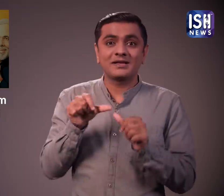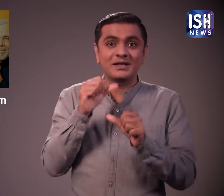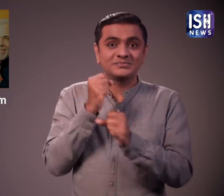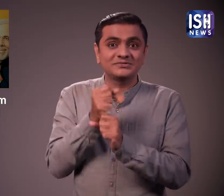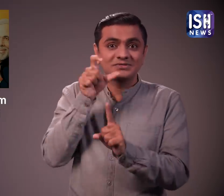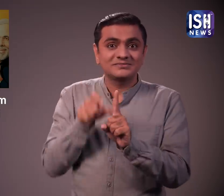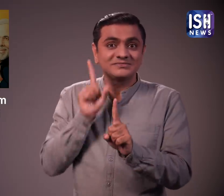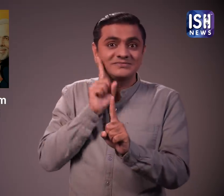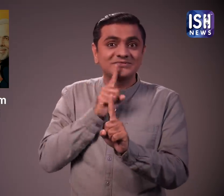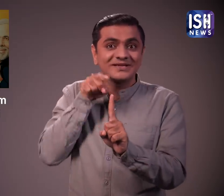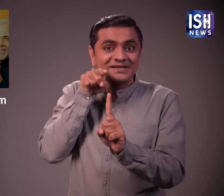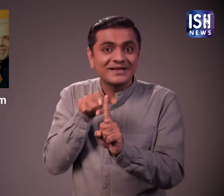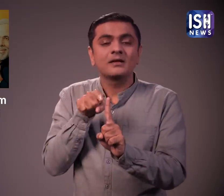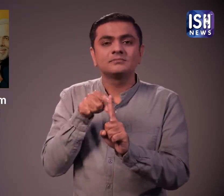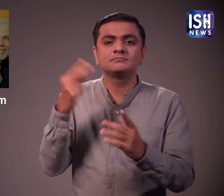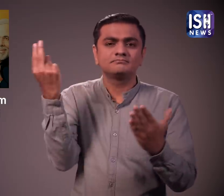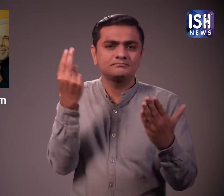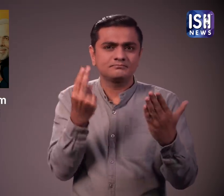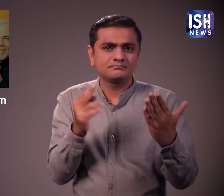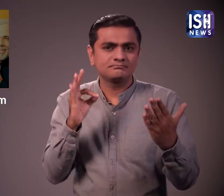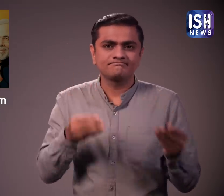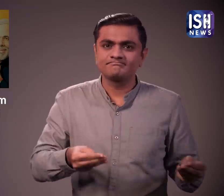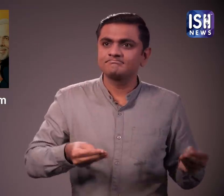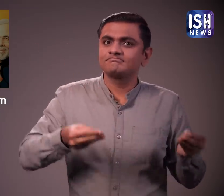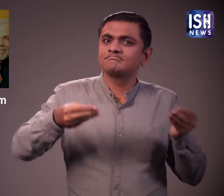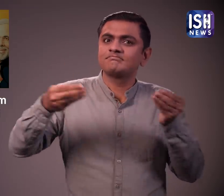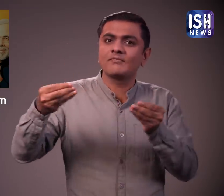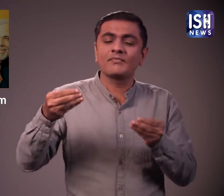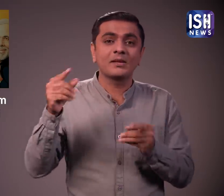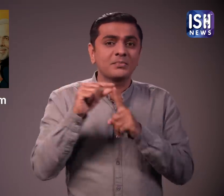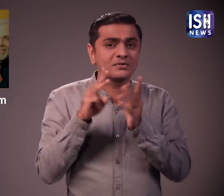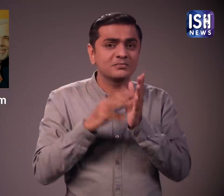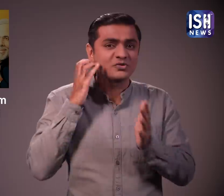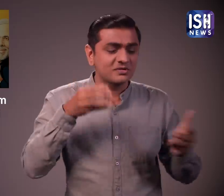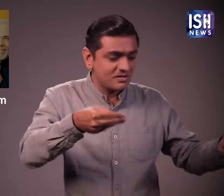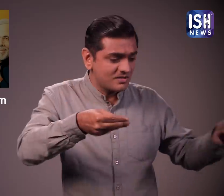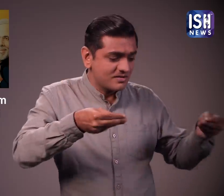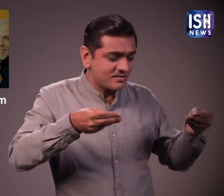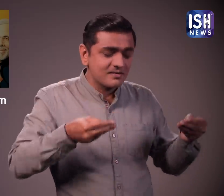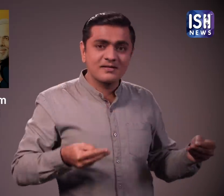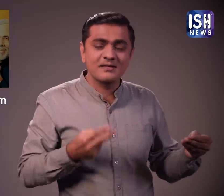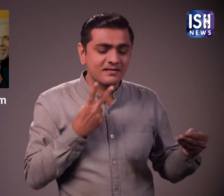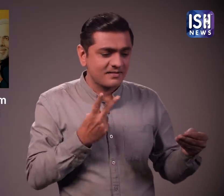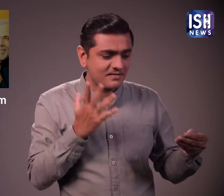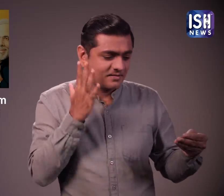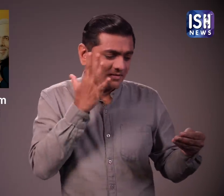अभीजीत ने प्रधान मंत्री मोधी को एक खास पेंटिंग भेट दी जो उन्हें बेहत पसंद आई